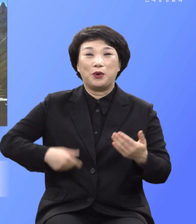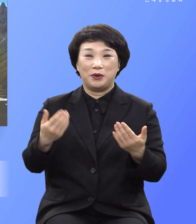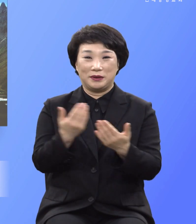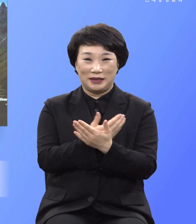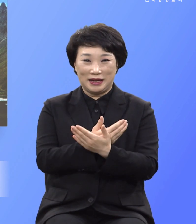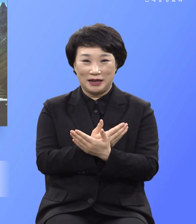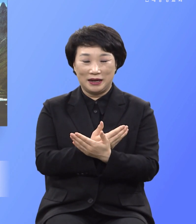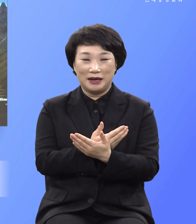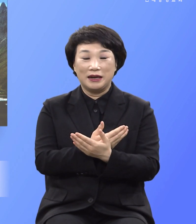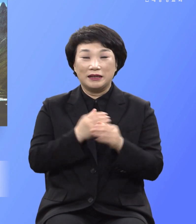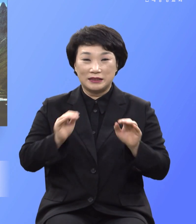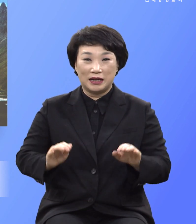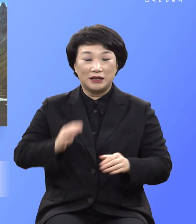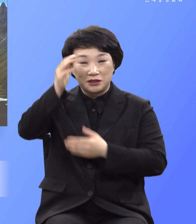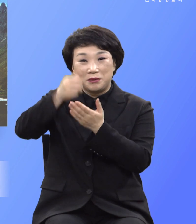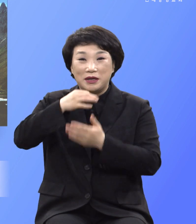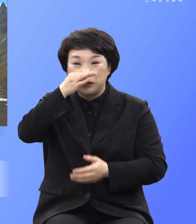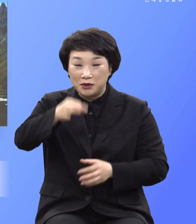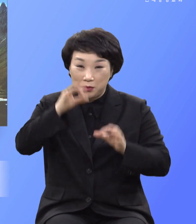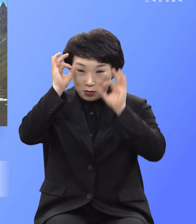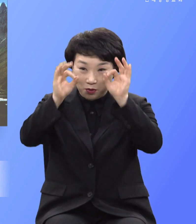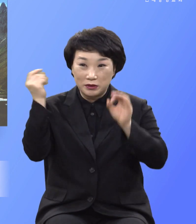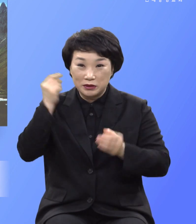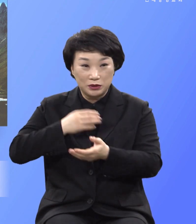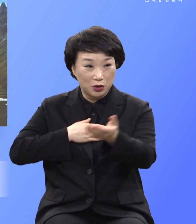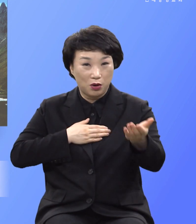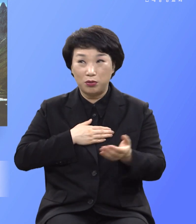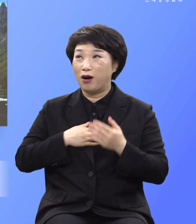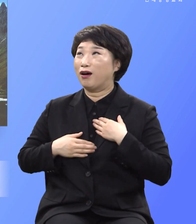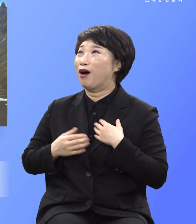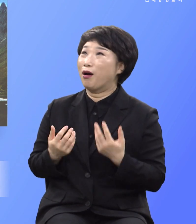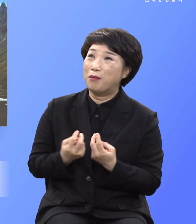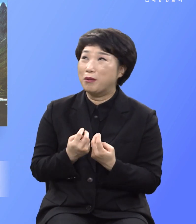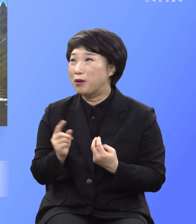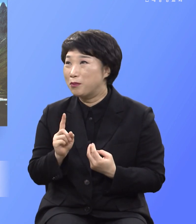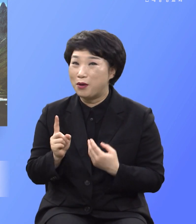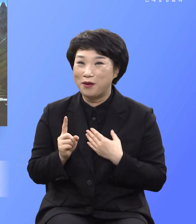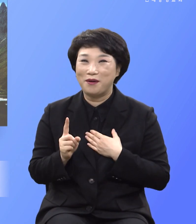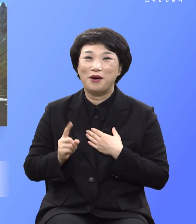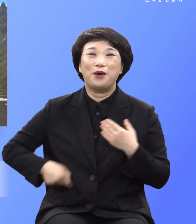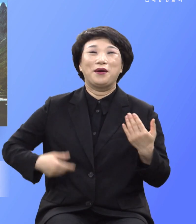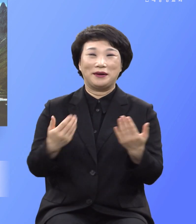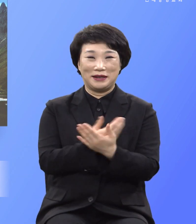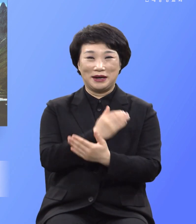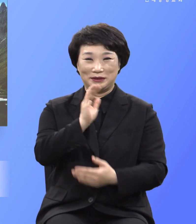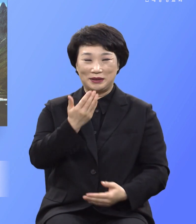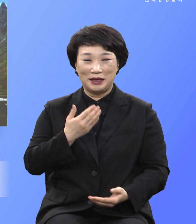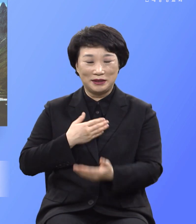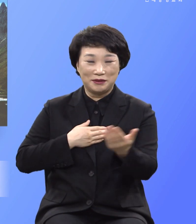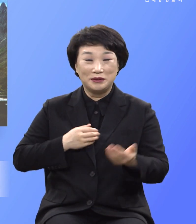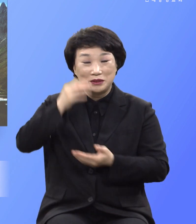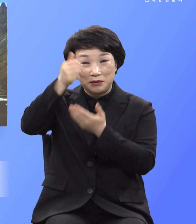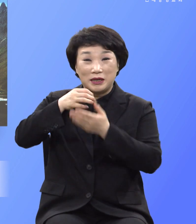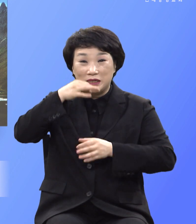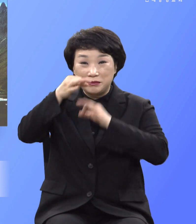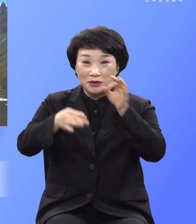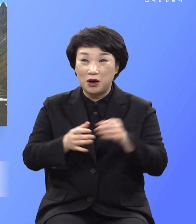성령의 성령의 소리를 듣는 자가 어찌할 거 할 것이며 성령의 소리를 듣는 자가